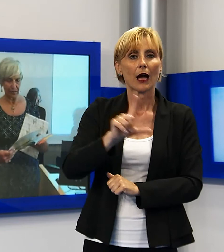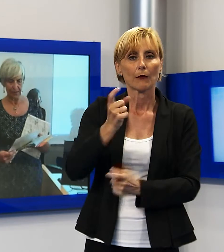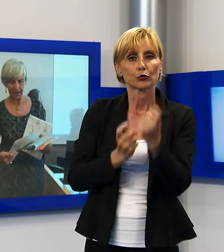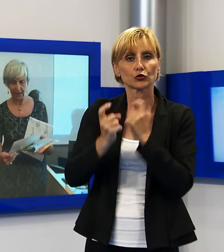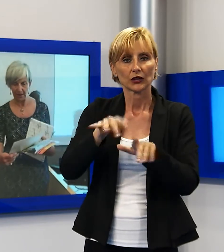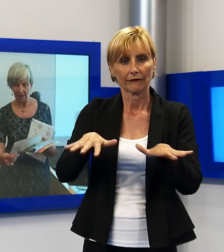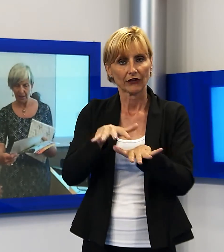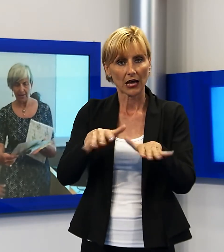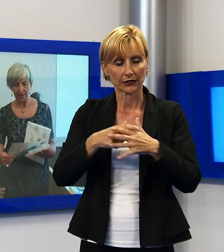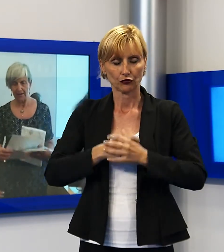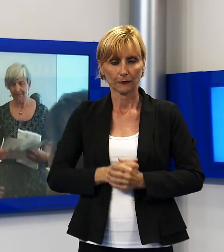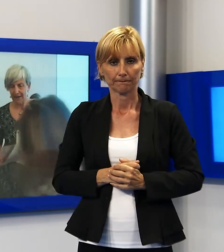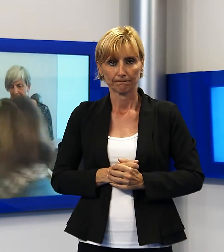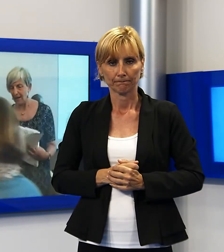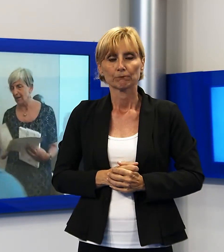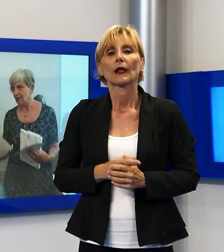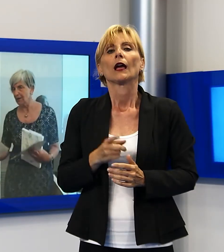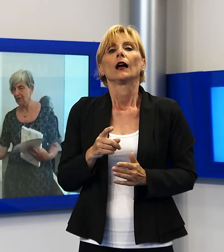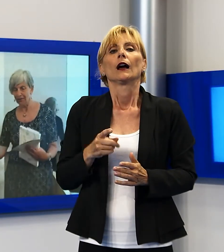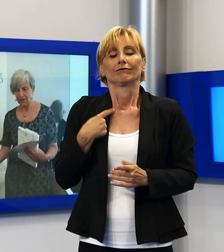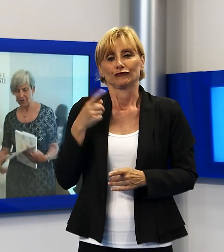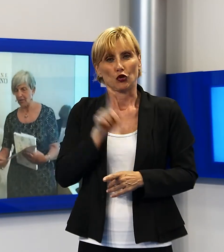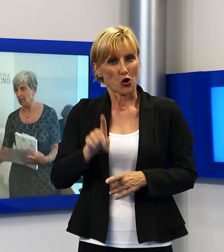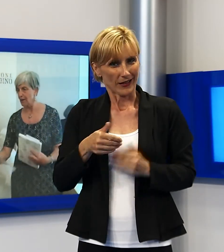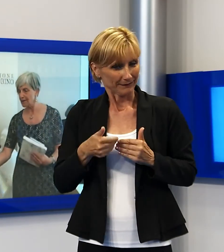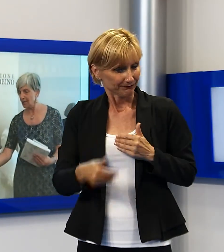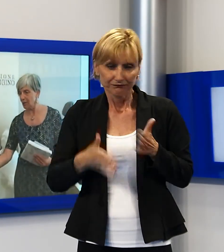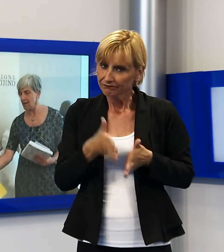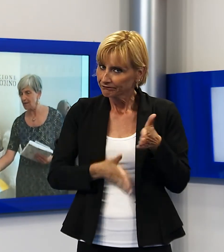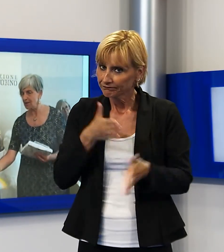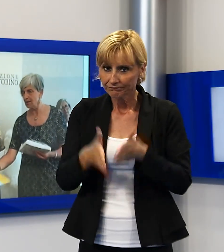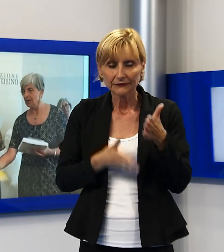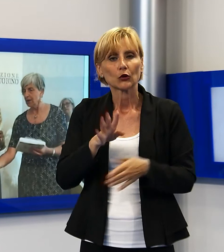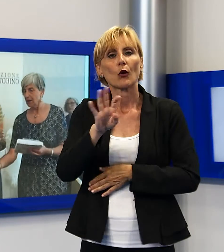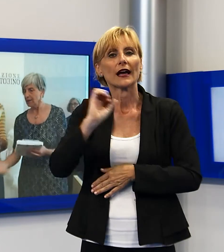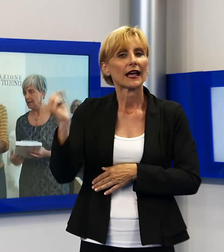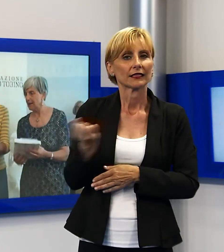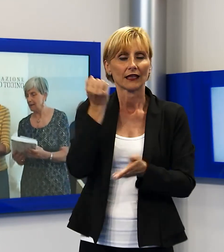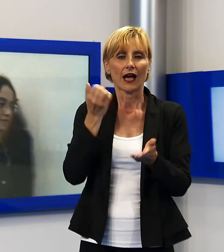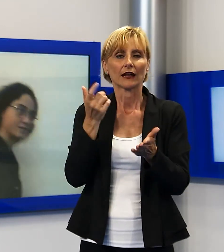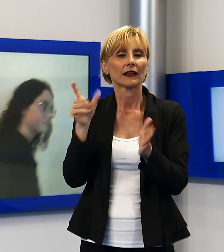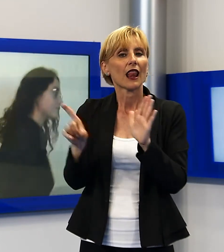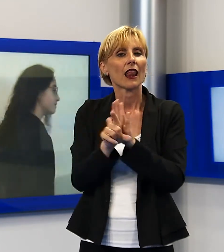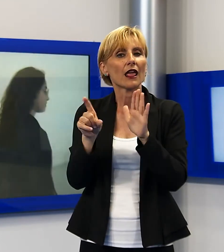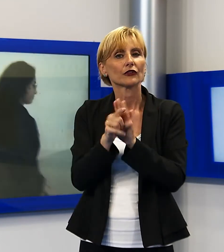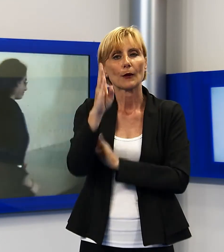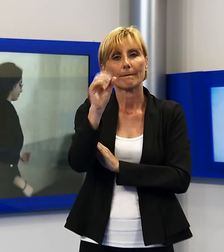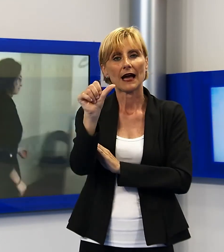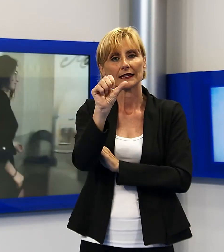Viareggio. La giornata è poi proseguita con un convegno sui 40 anni della legge Basaglia che nel 1978 dispose